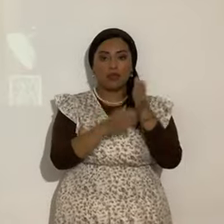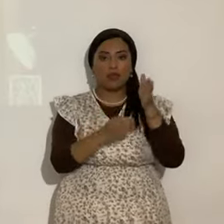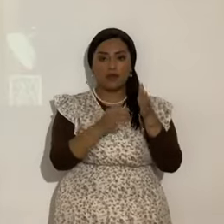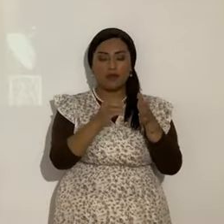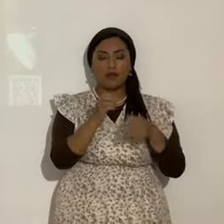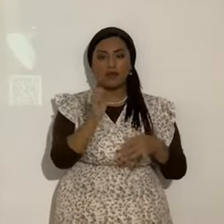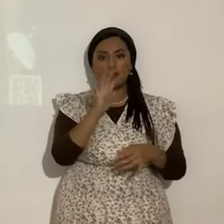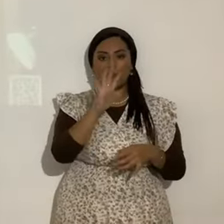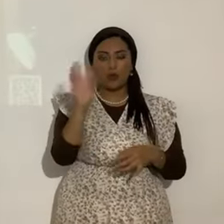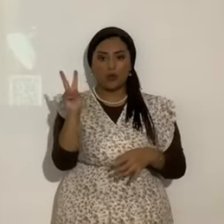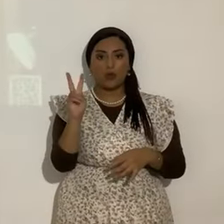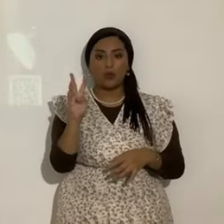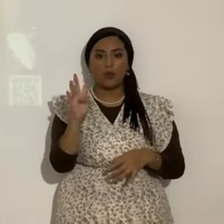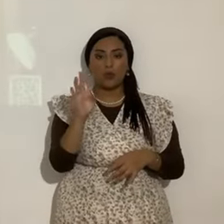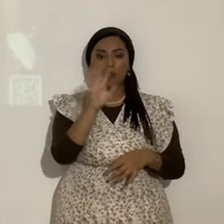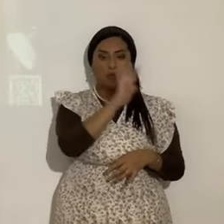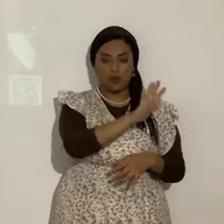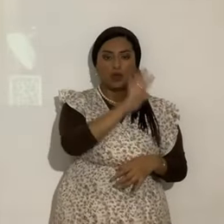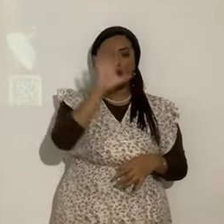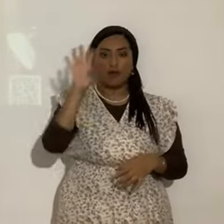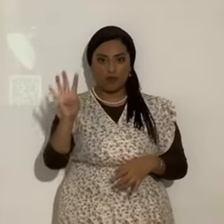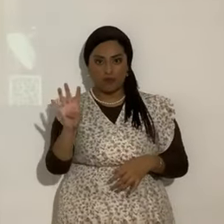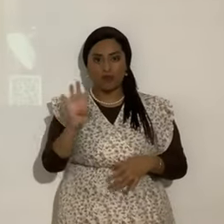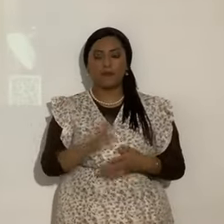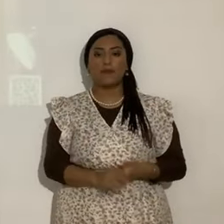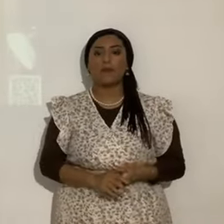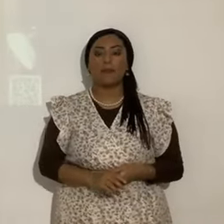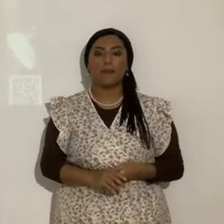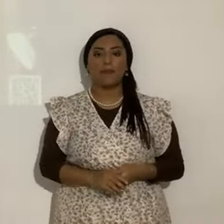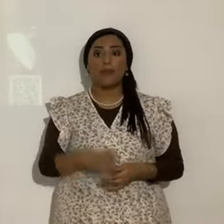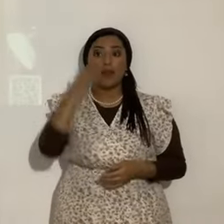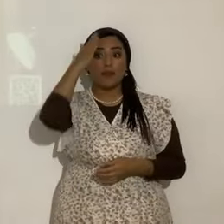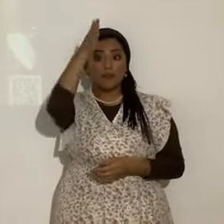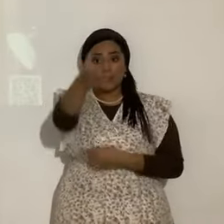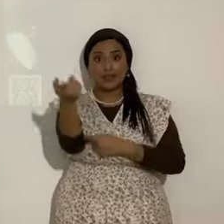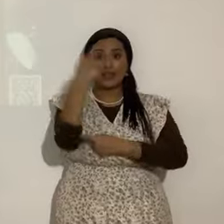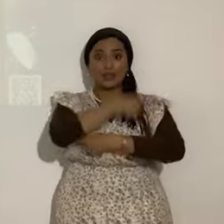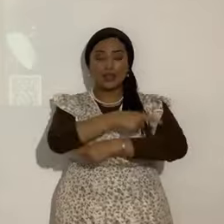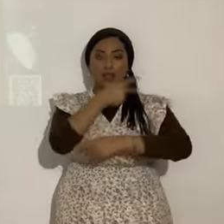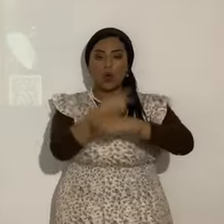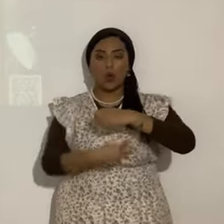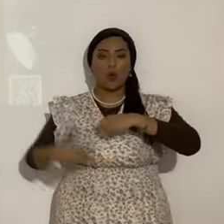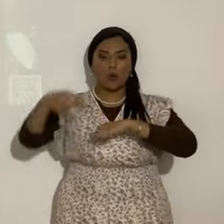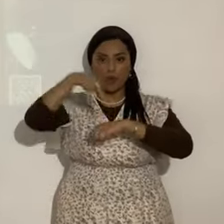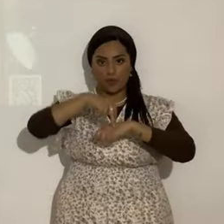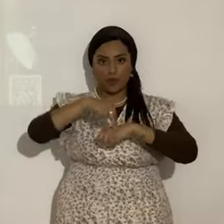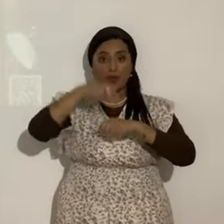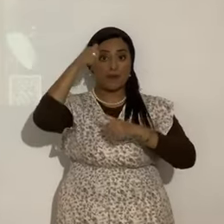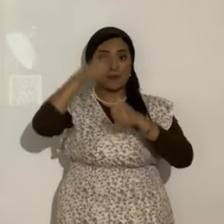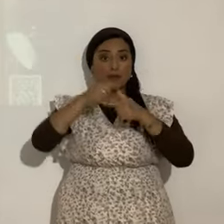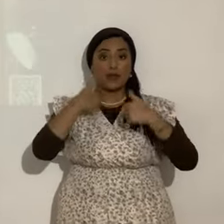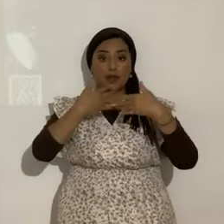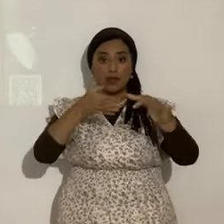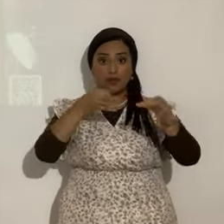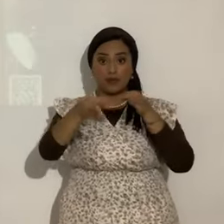bebe mi sangre. Tiene vida eterna. Y yo le resucitaré en el día postrero. Y ya recuerden. Lo he ministrado en el verso 66.